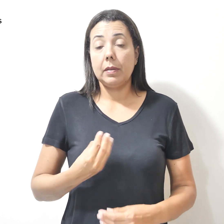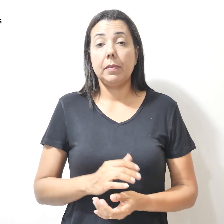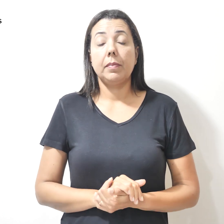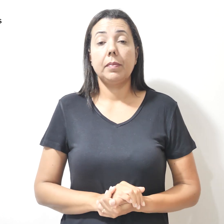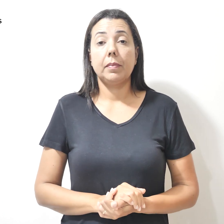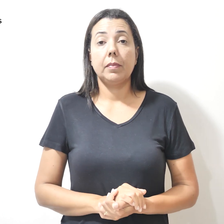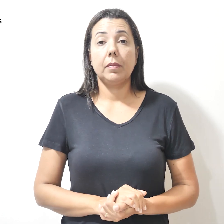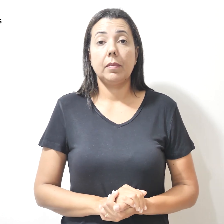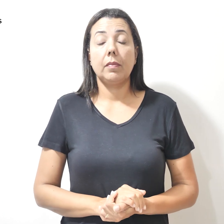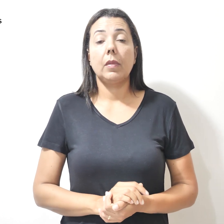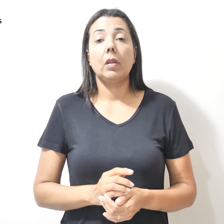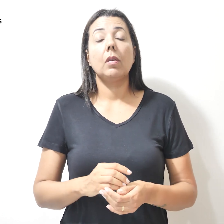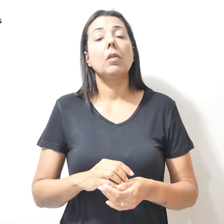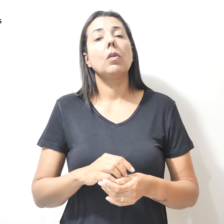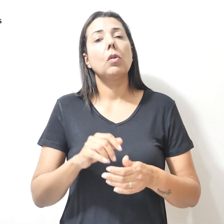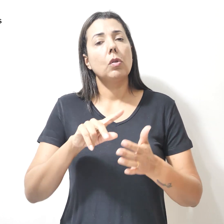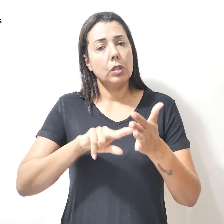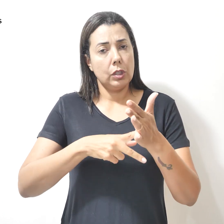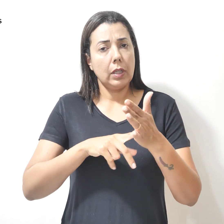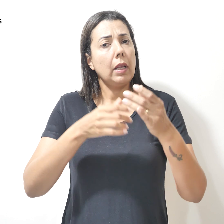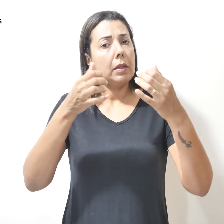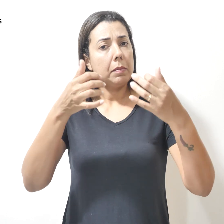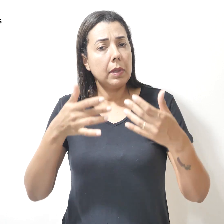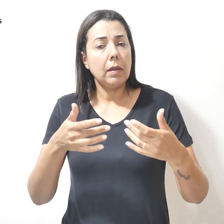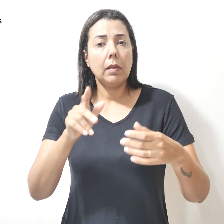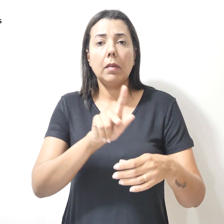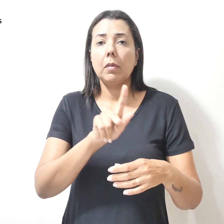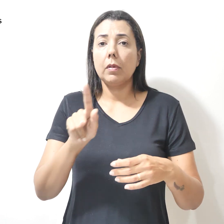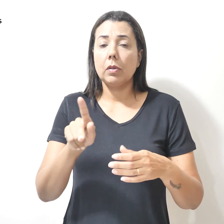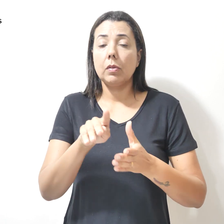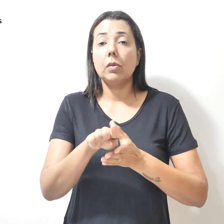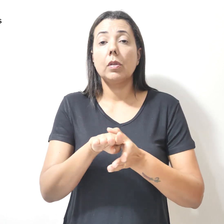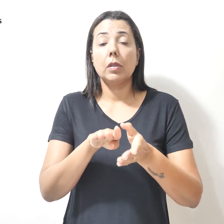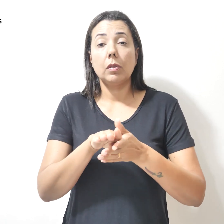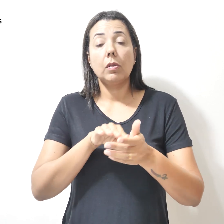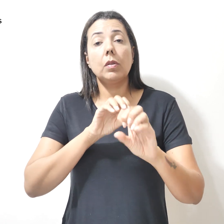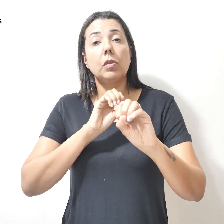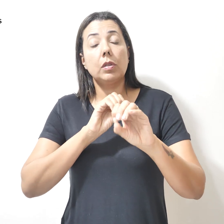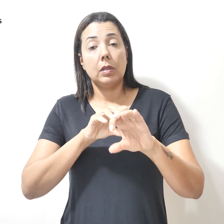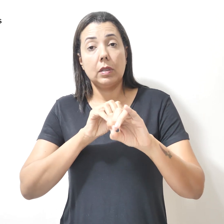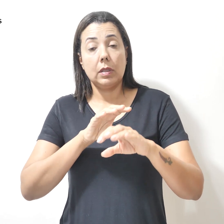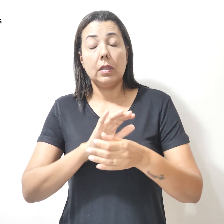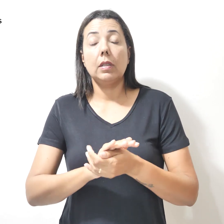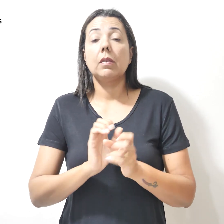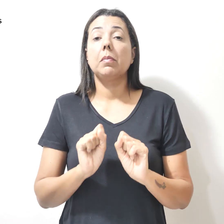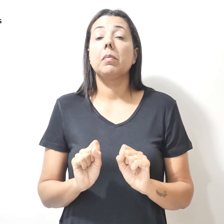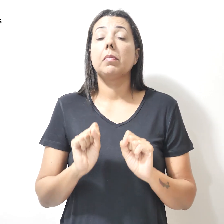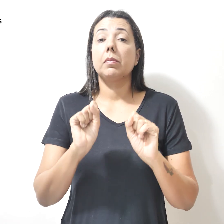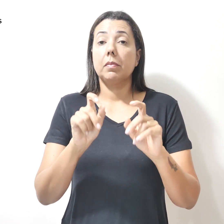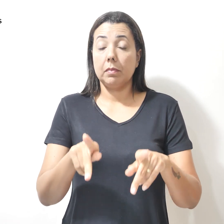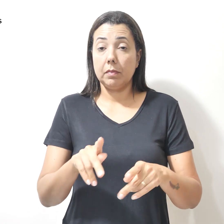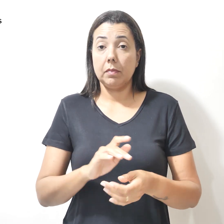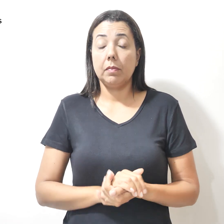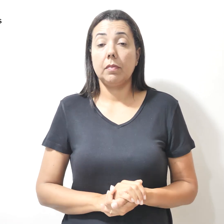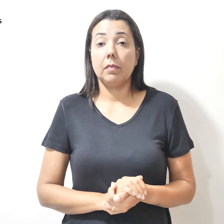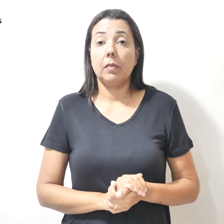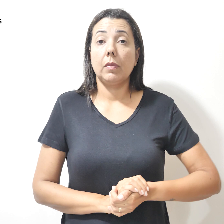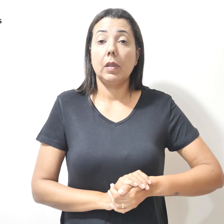O Simpro informa que os professores, orientadores educacionais aposentados e os pensionistas